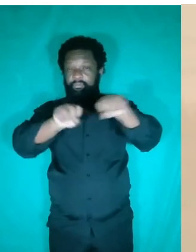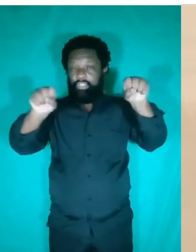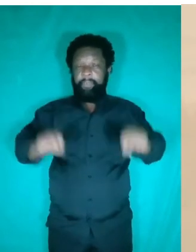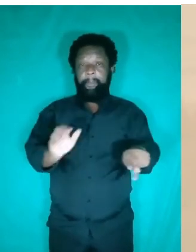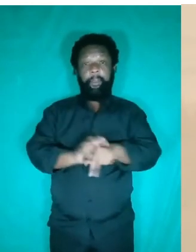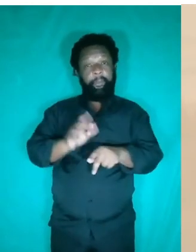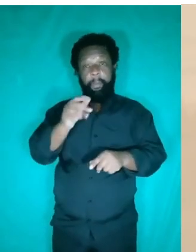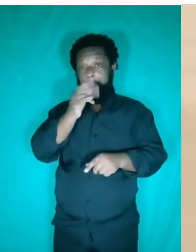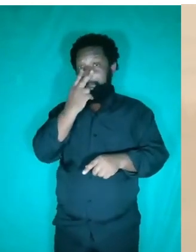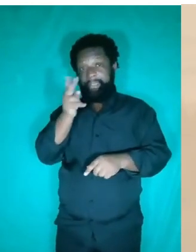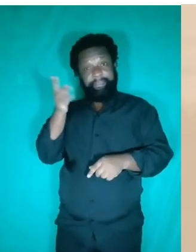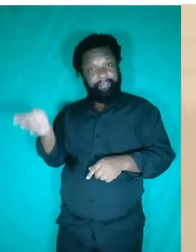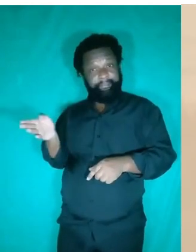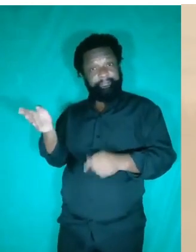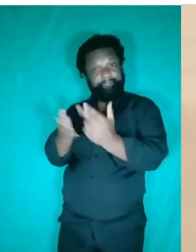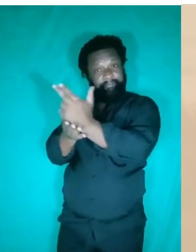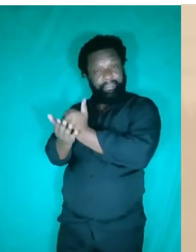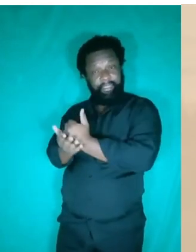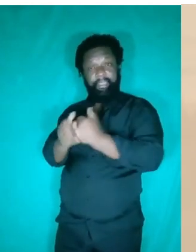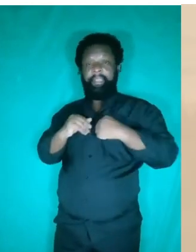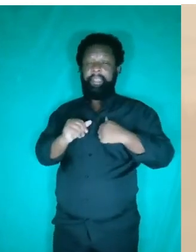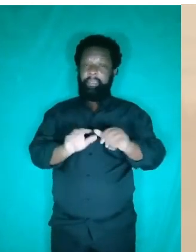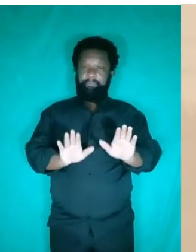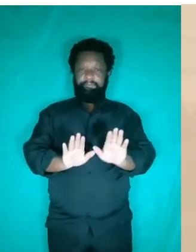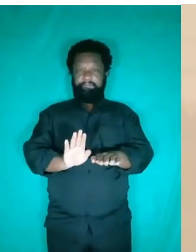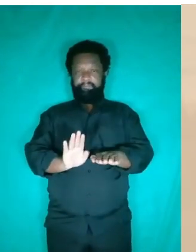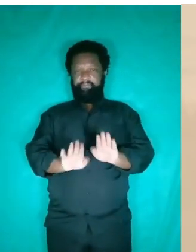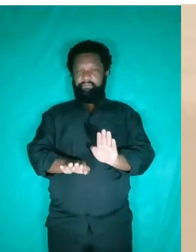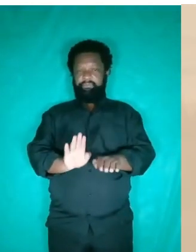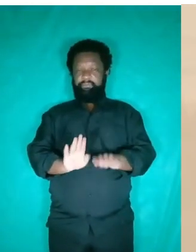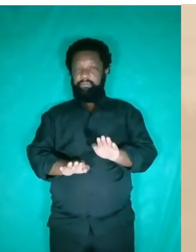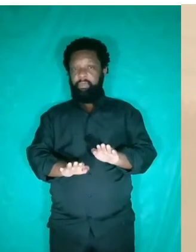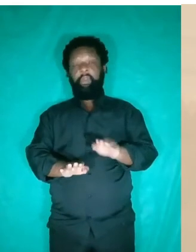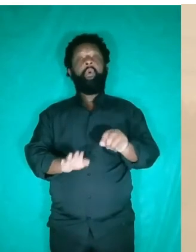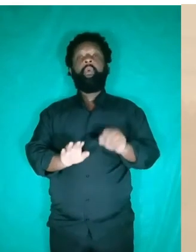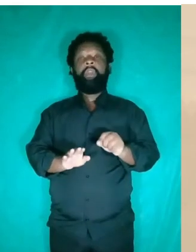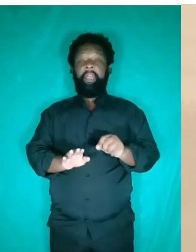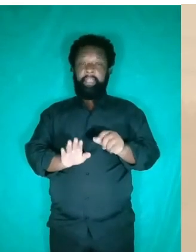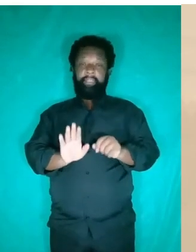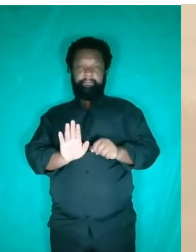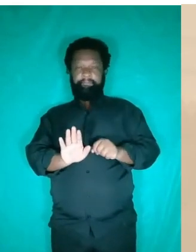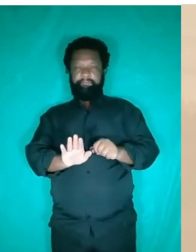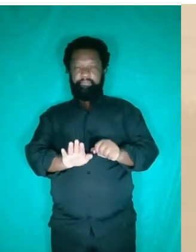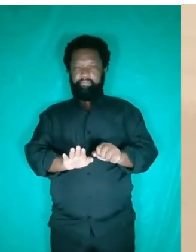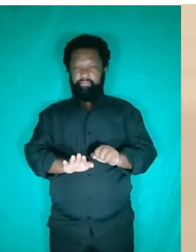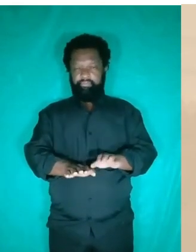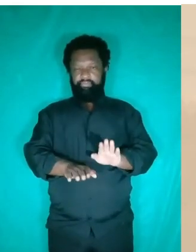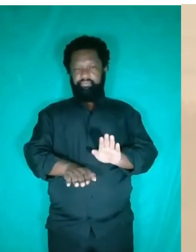semelhante a esse. Você tem aqui o pedal. O pedal, você aplica uma força. Essa força